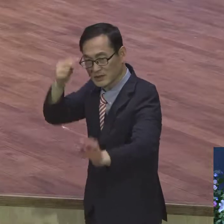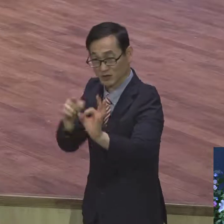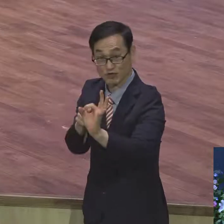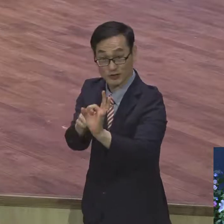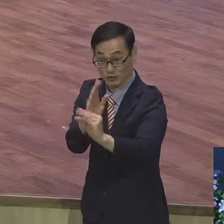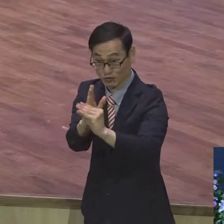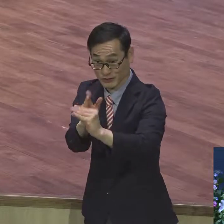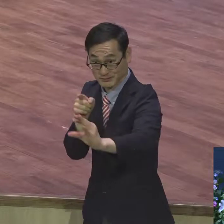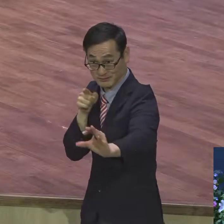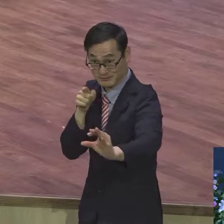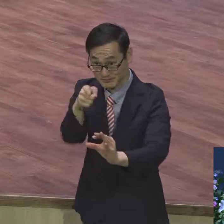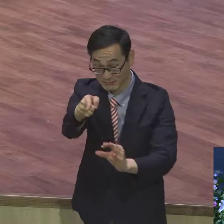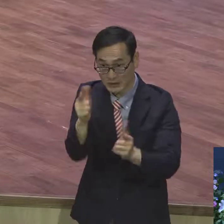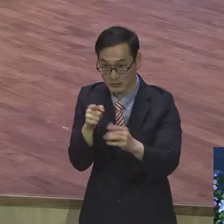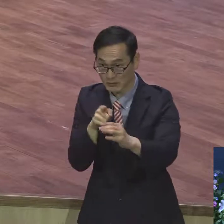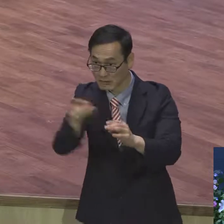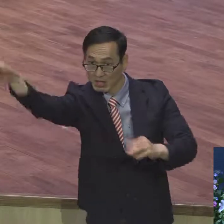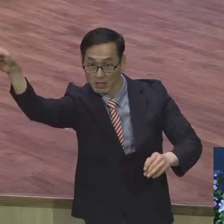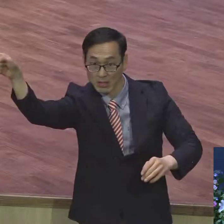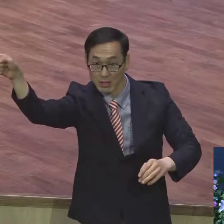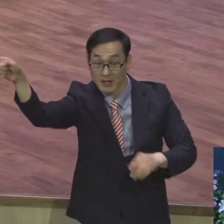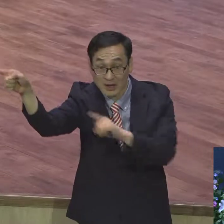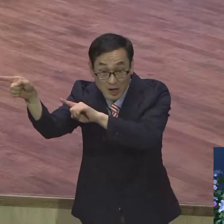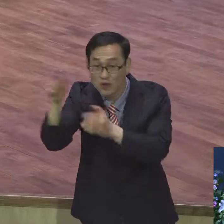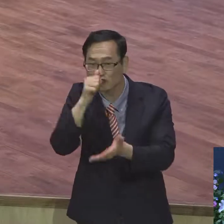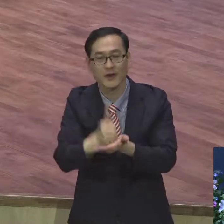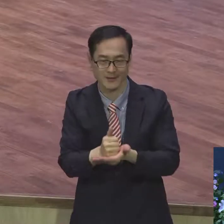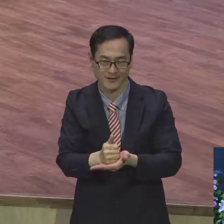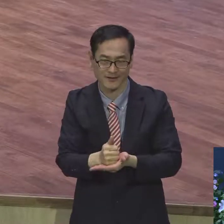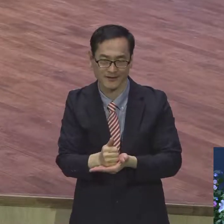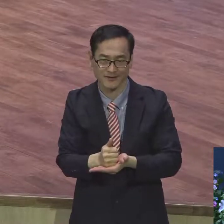빗나가버렸어요. 그걸 죄라 그래요. 관역을 빗나갔다